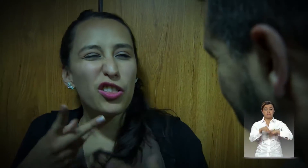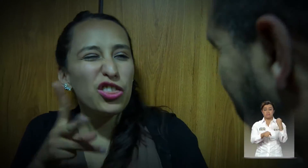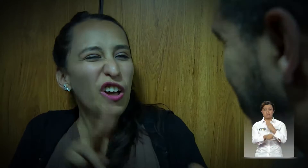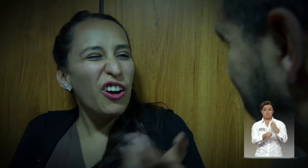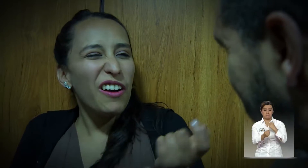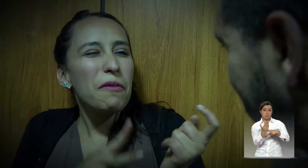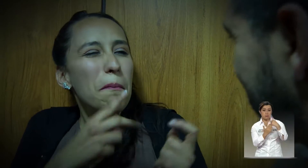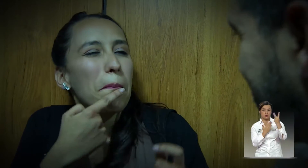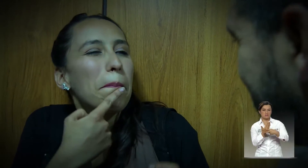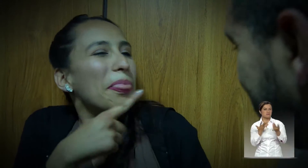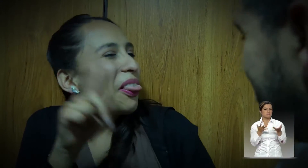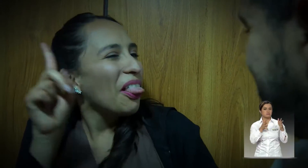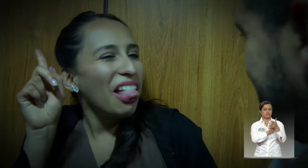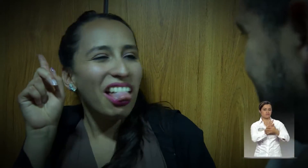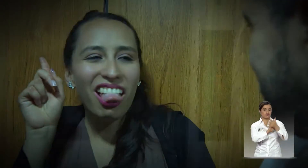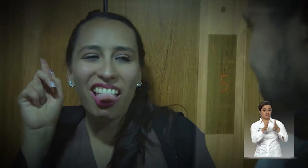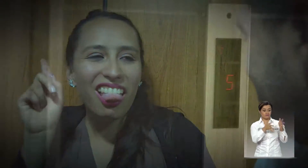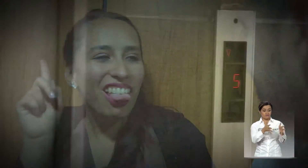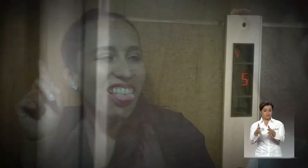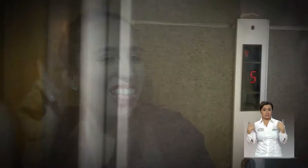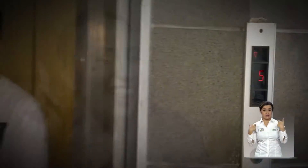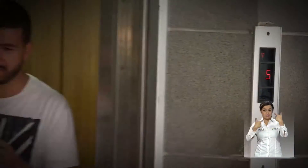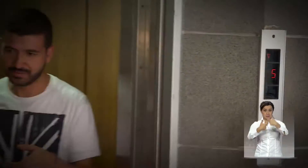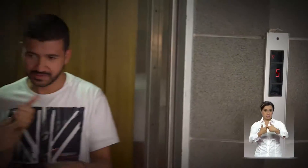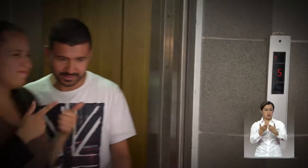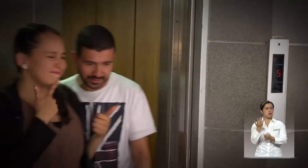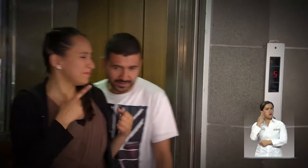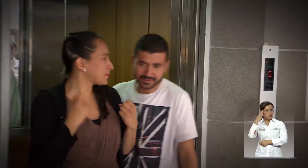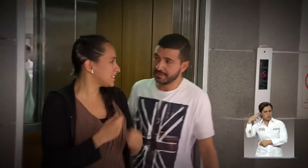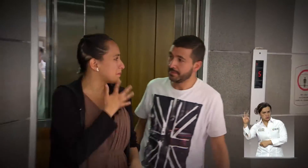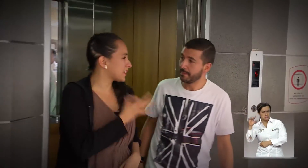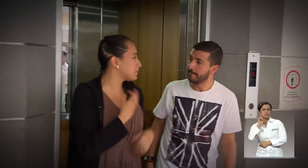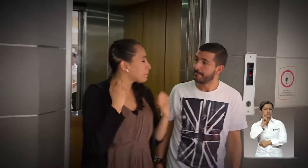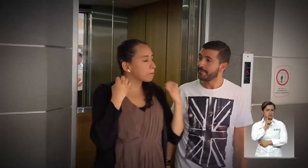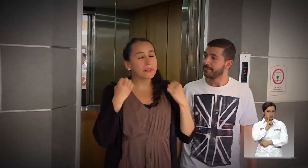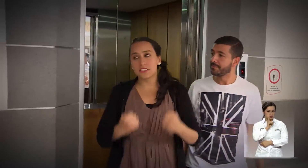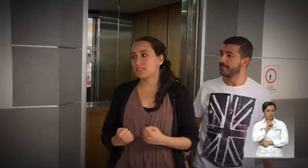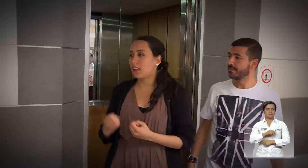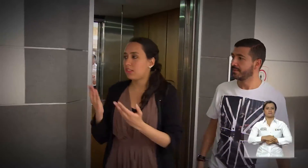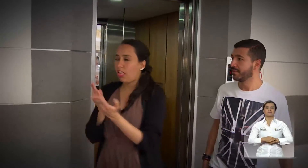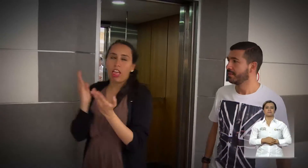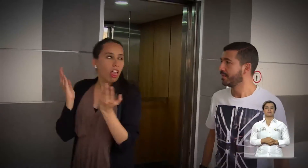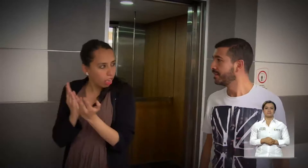para la enseñanza de lengua de señas y español, tanto para personas sordas como oyentes.